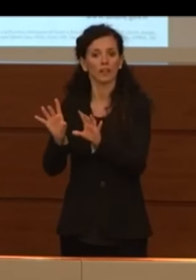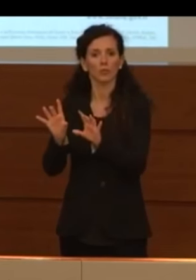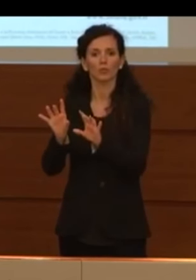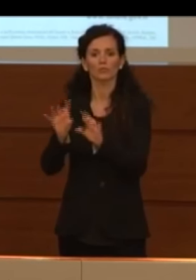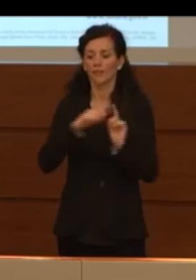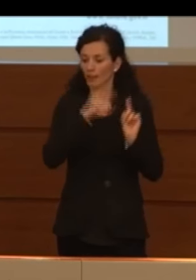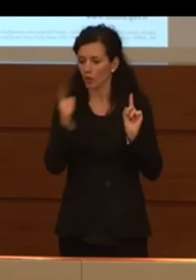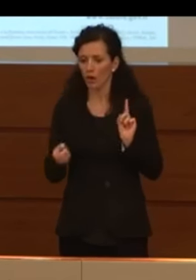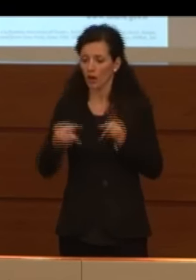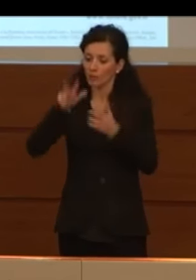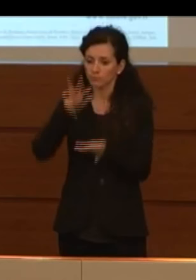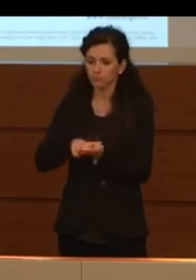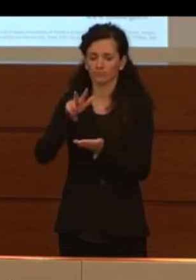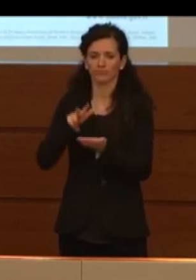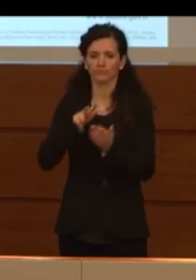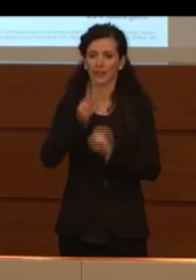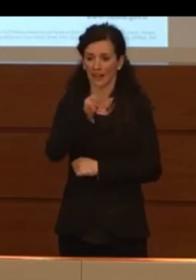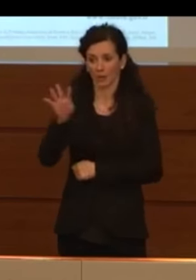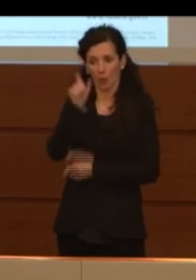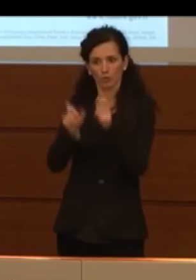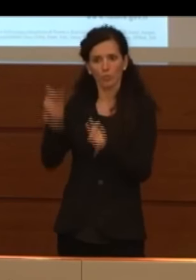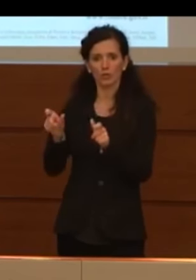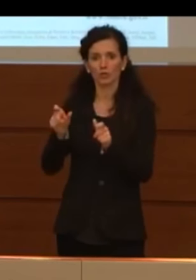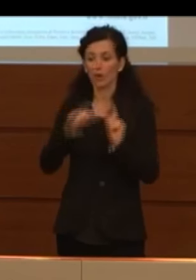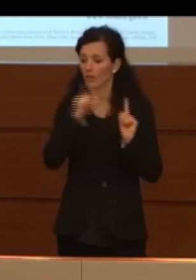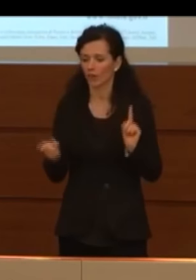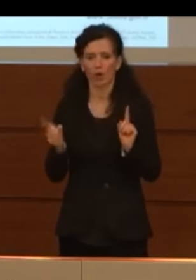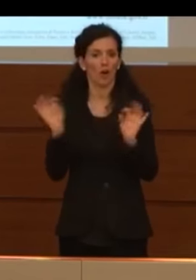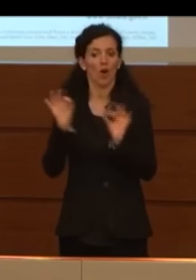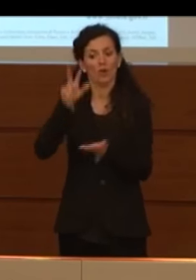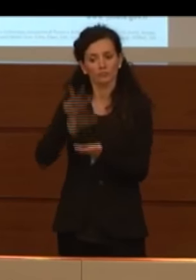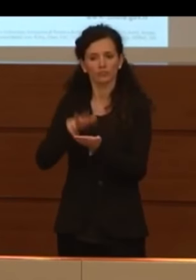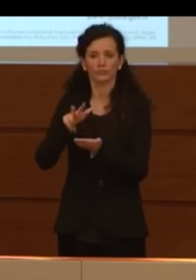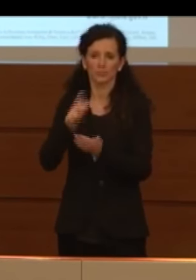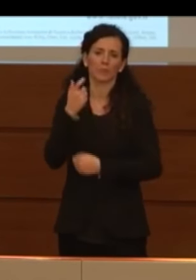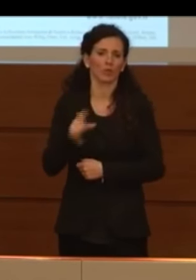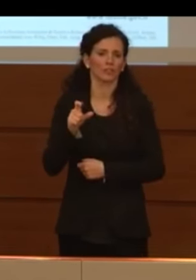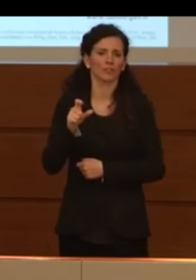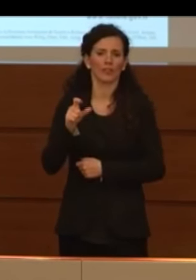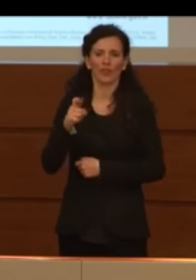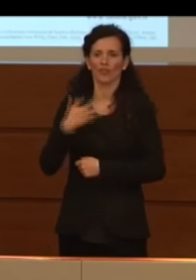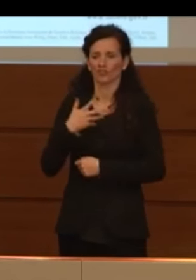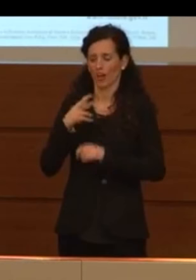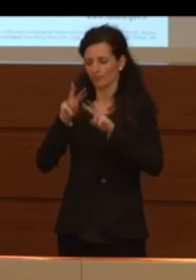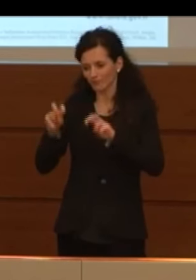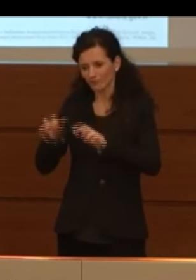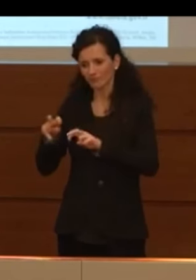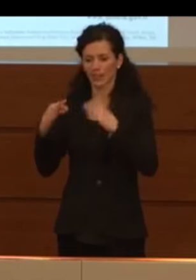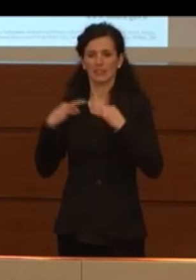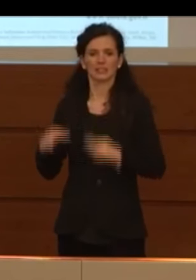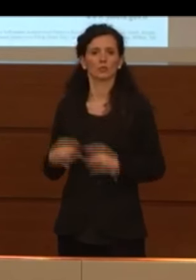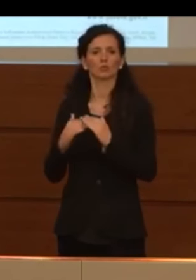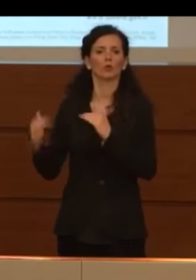accertata per nessuno dei 34 casi perché come sapete vengono fatte delle verifiche poi da parte dell'Istituto